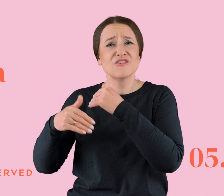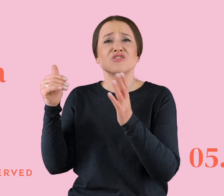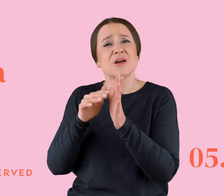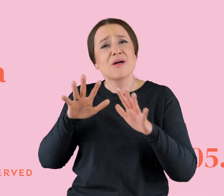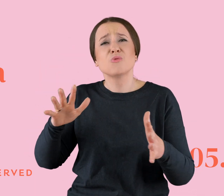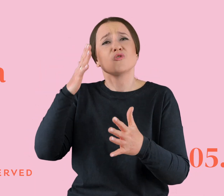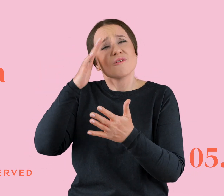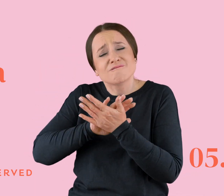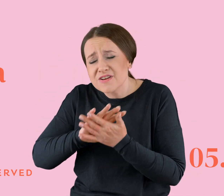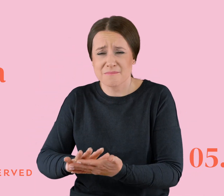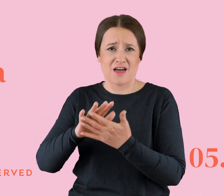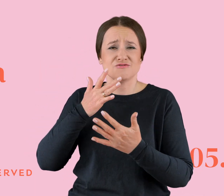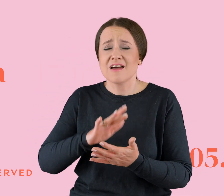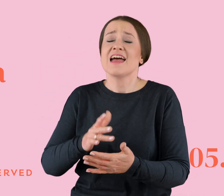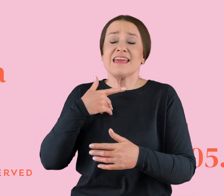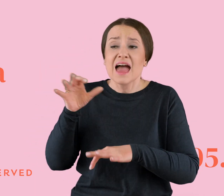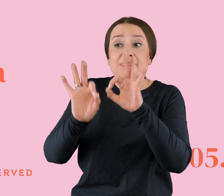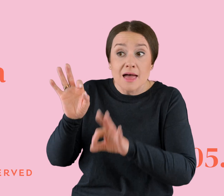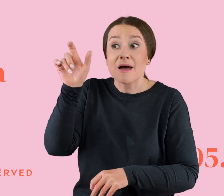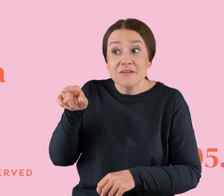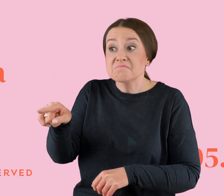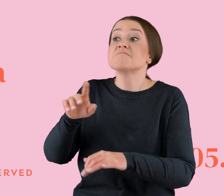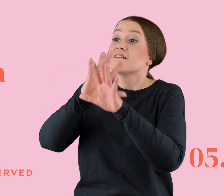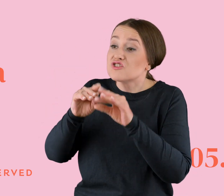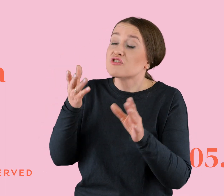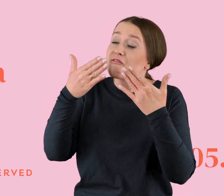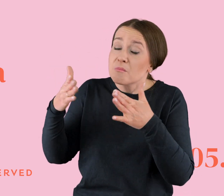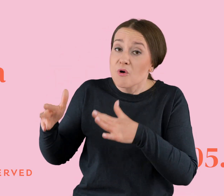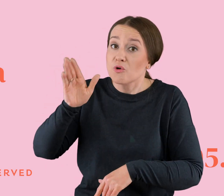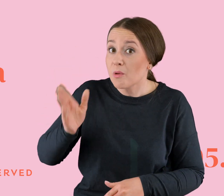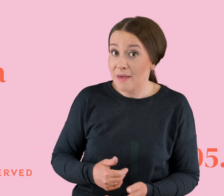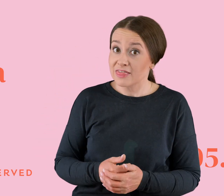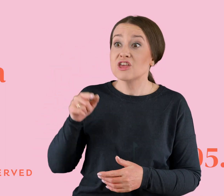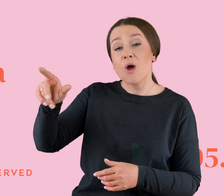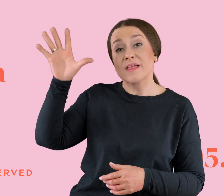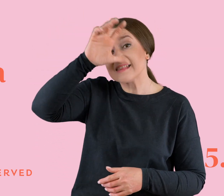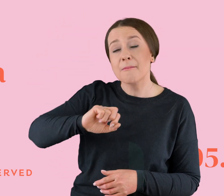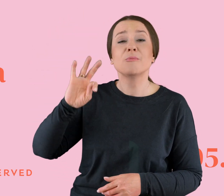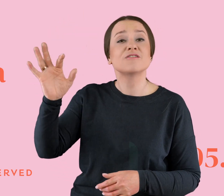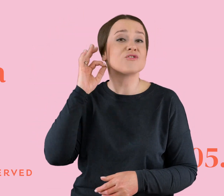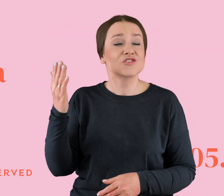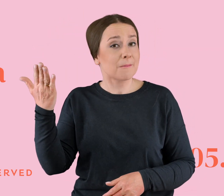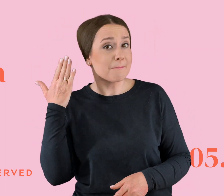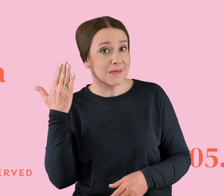naprawię, ja mu pokażę tą swoją miłość, to będzie wszystko w porządku i ja w ogóle, on zapomni o swojej byłej, zapomni o tym, że był w ogóle